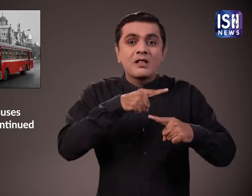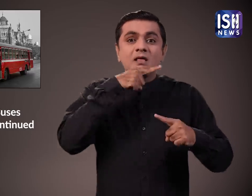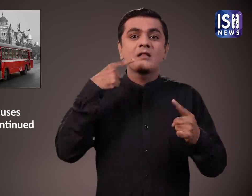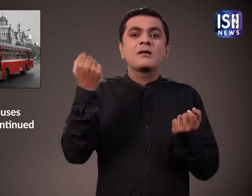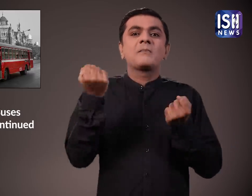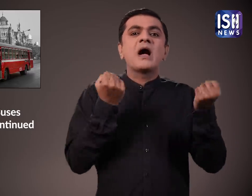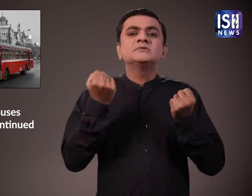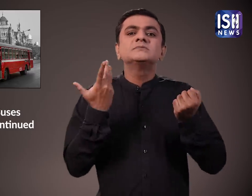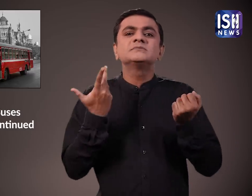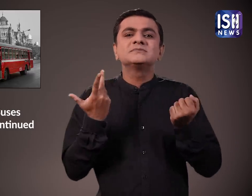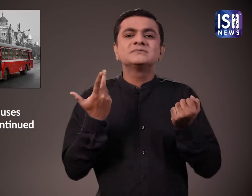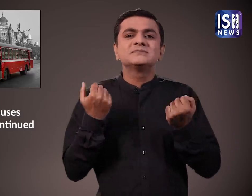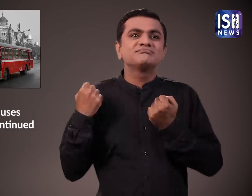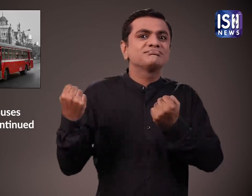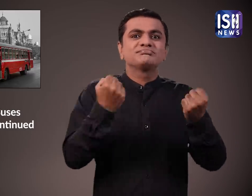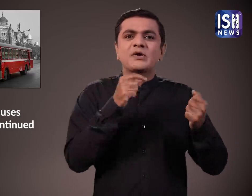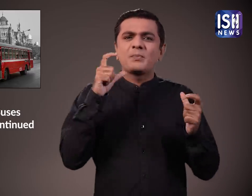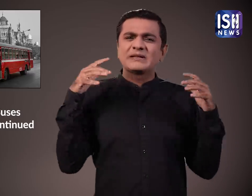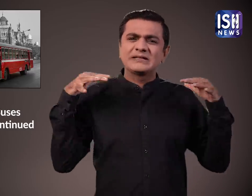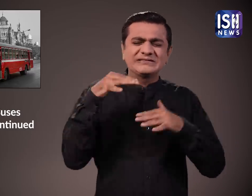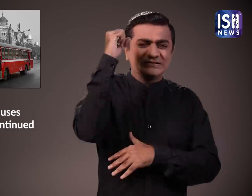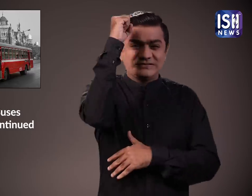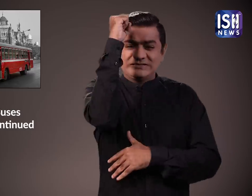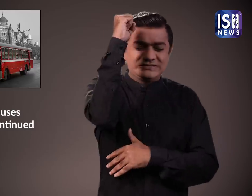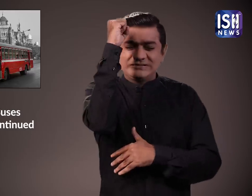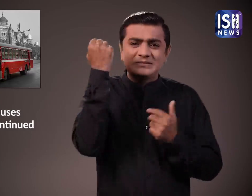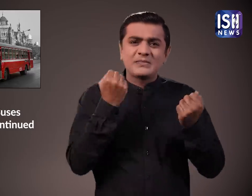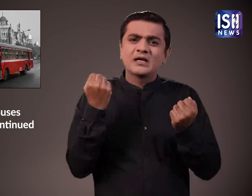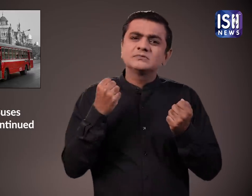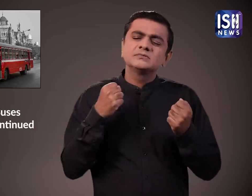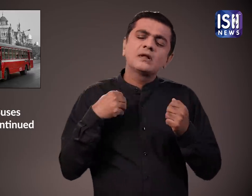भीड भरी लाल BST पसे मुंबई के लिए बहुत प्रतिश्ट है